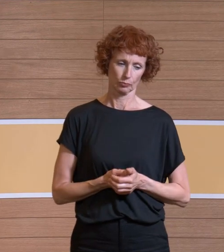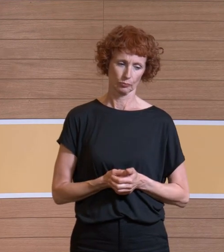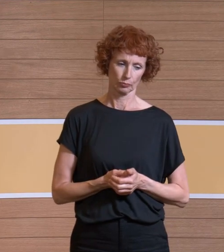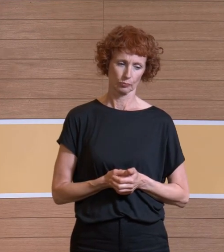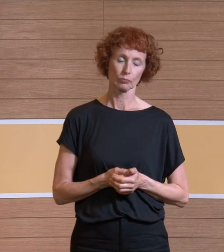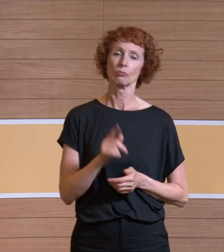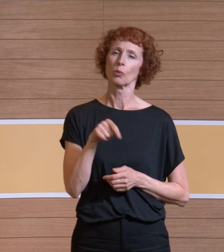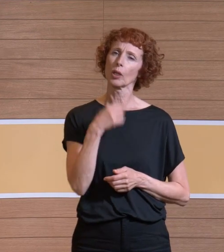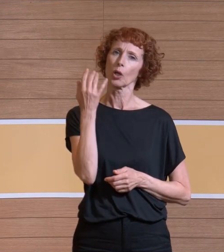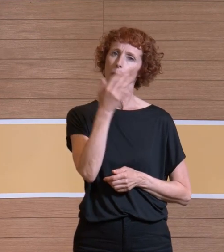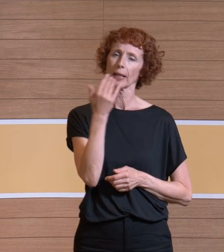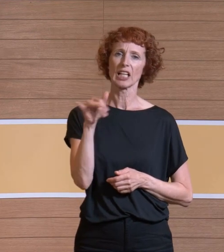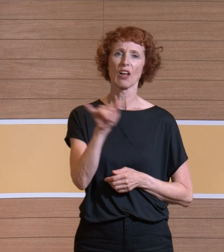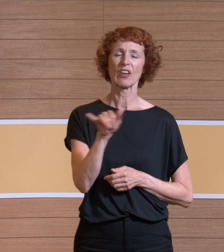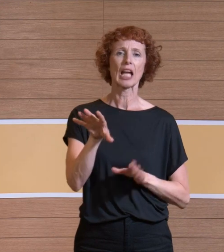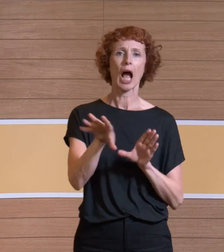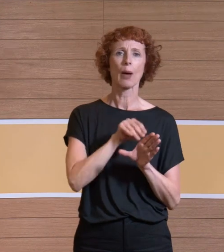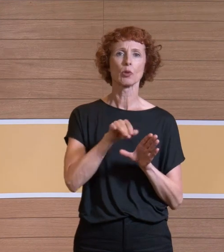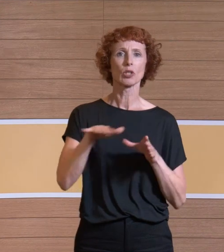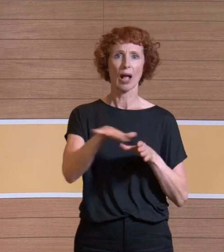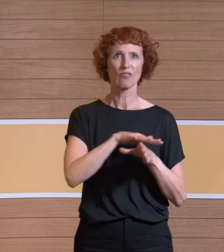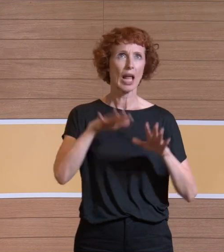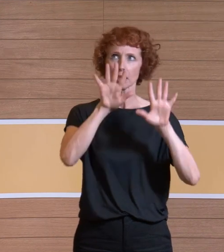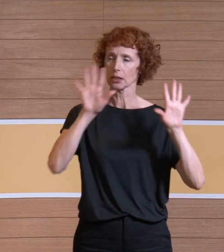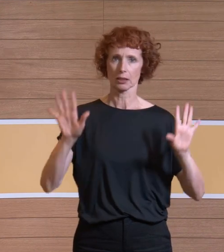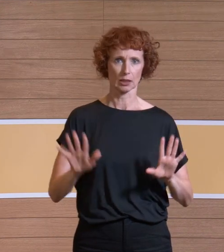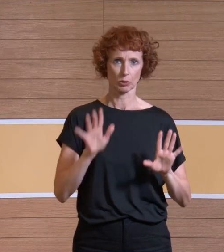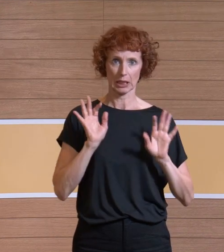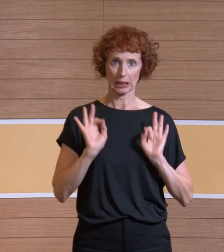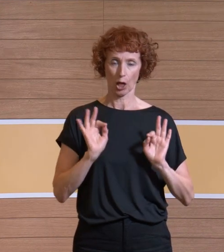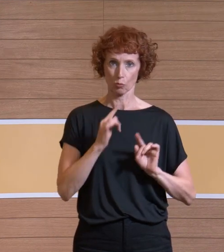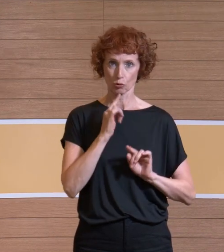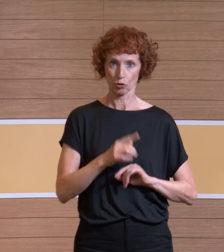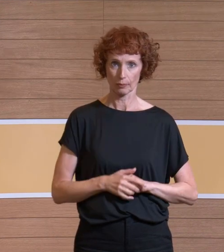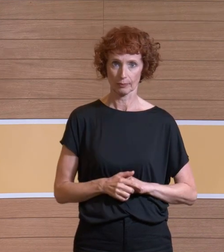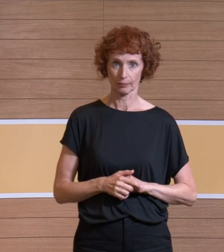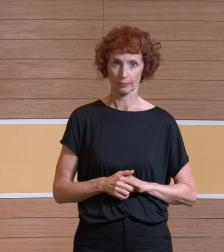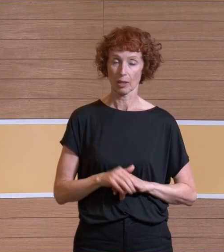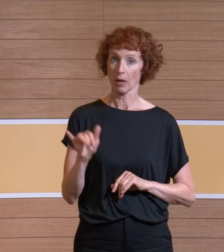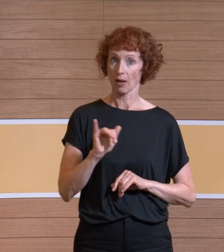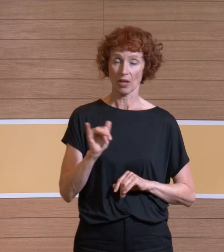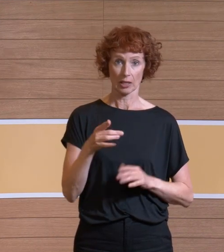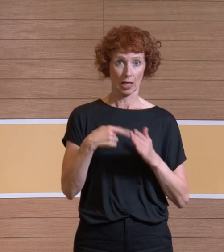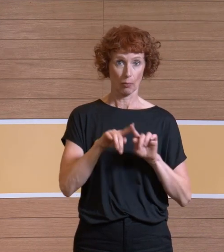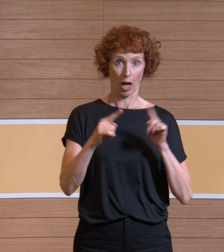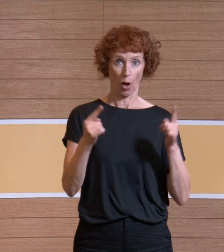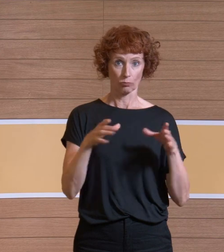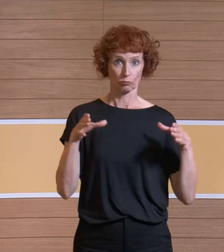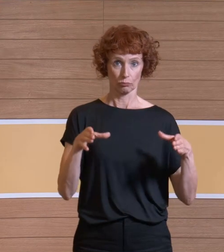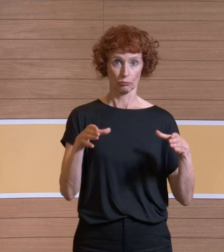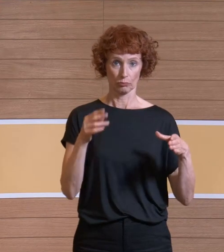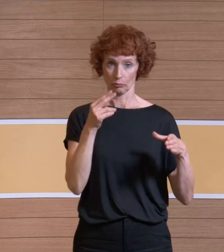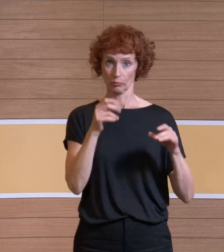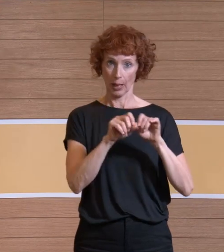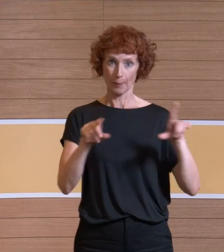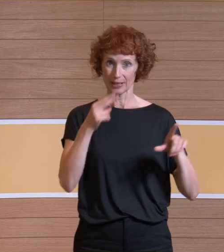dann auch uns überlegt, welche Absorptionsflächen, ich muss ja die Absorptionsfläche bestimmen, gibt es denn im OP-Raum? Und wenn Sie sich das Bild angucken, werden